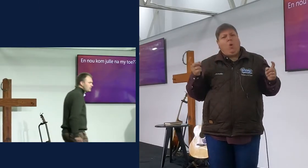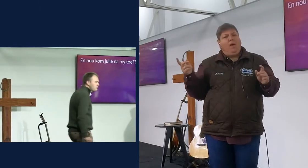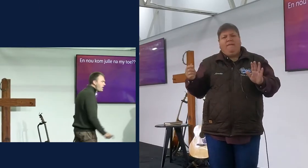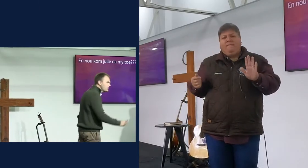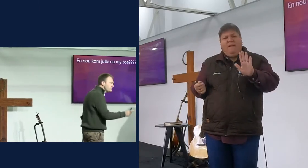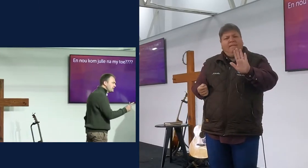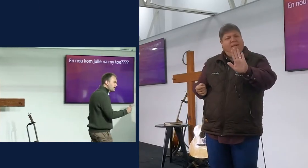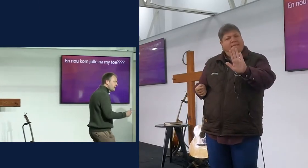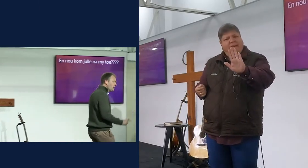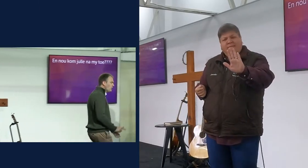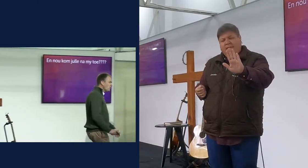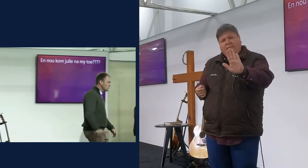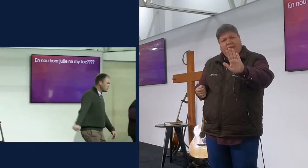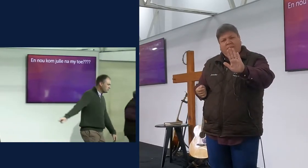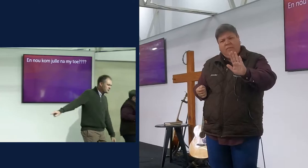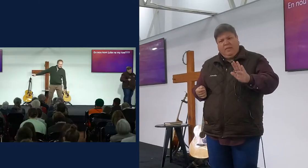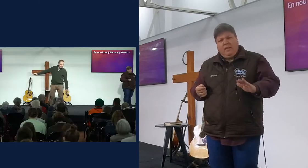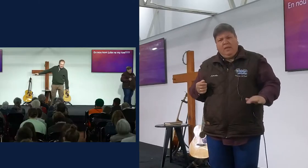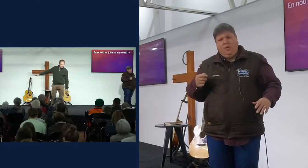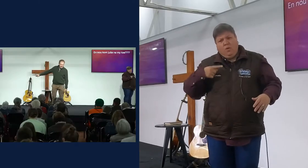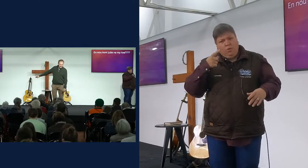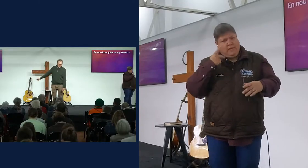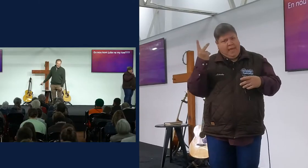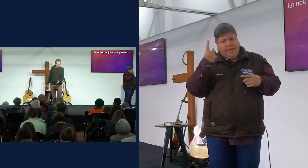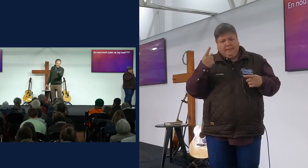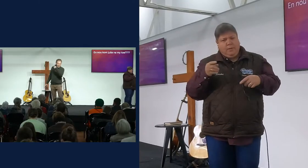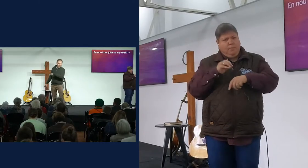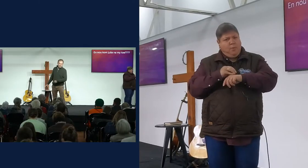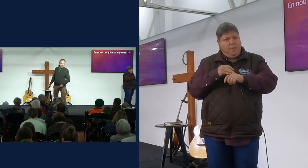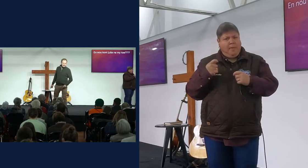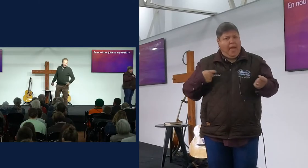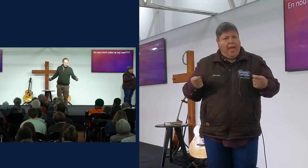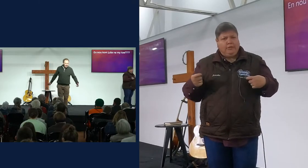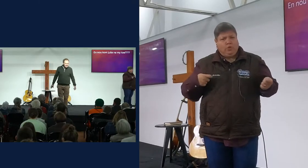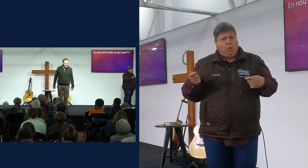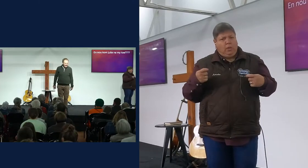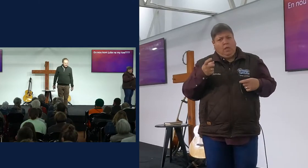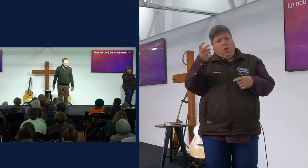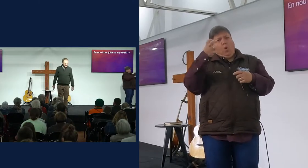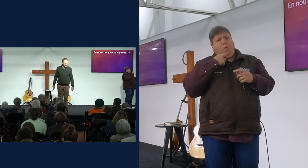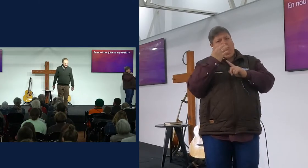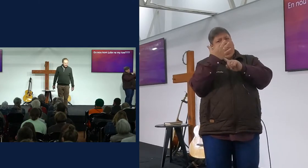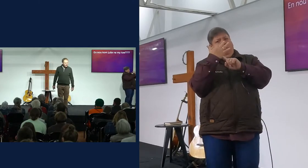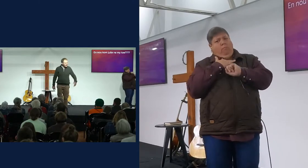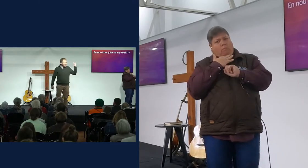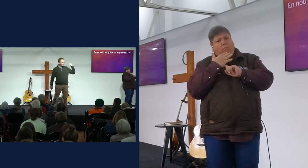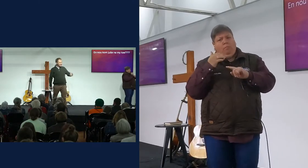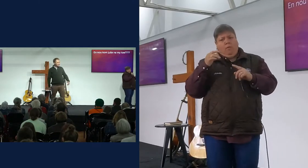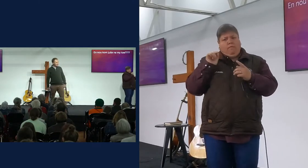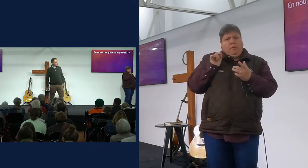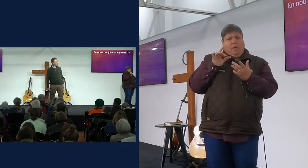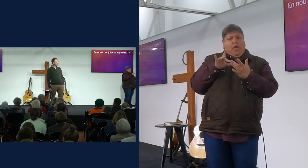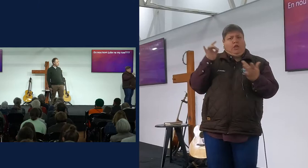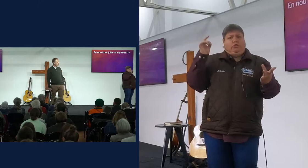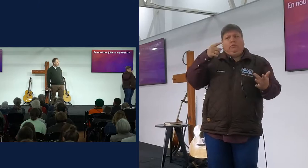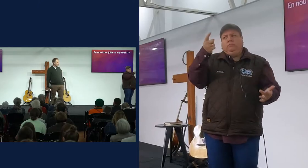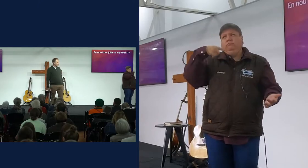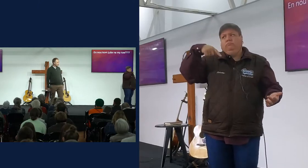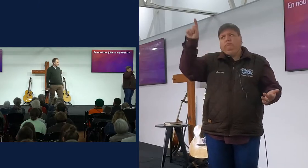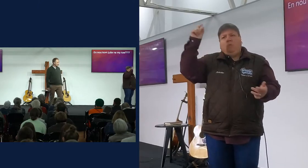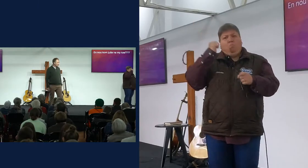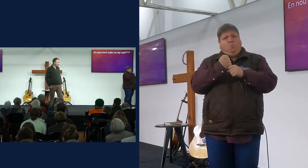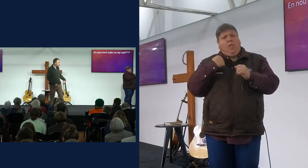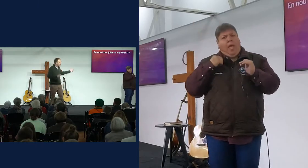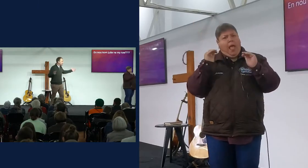wawawawawawawawawag, wache bikie, ons is goed wat ons moet uitsorteer, jy kan nie net die opdaag, en maak of alles recht is nie, jy kan nie net die, jy kom hier met jou mooie